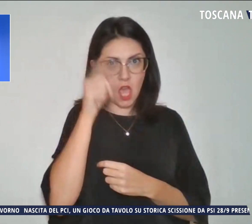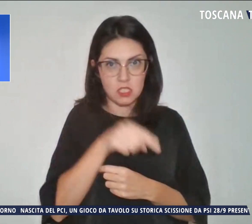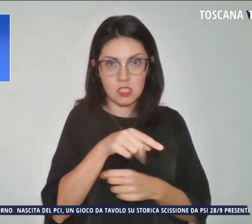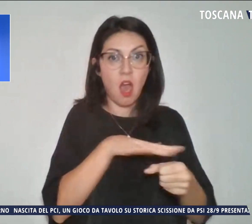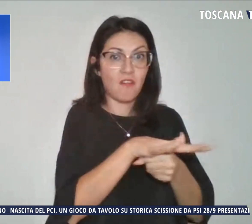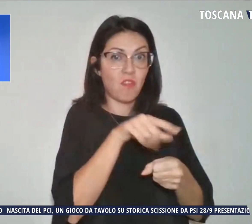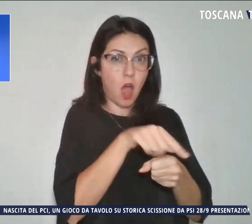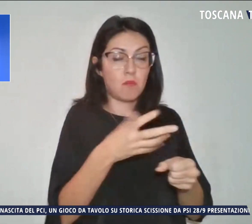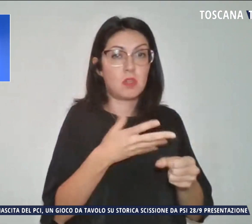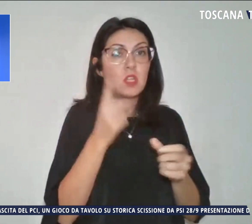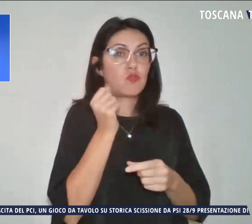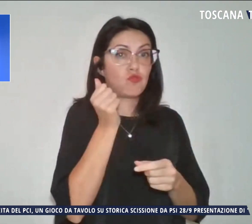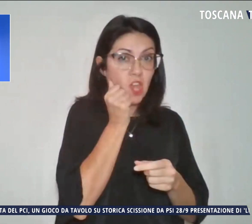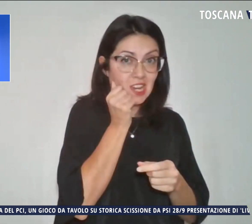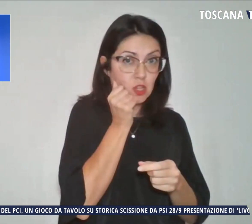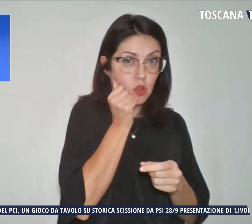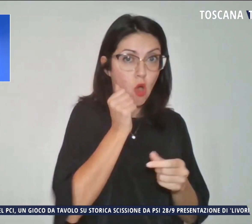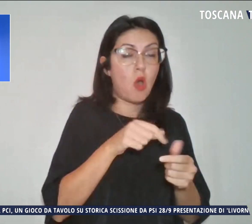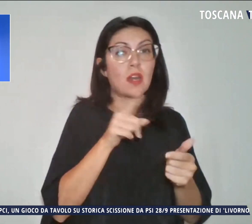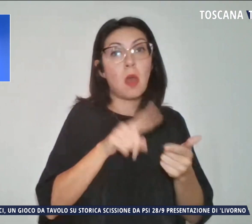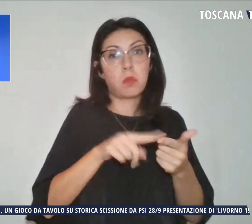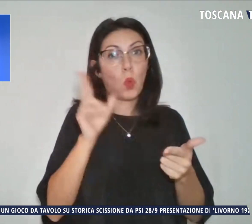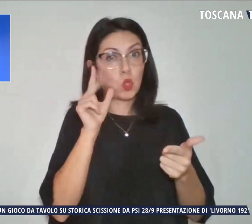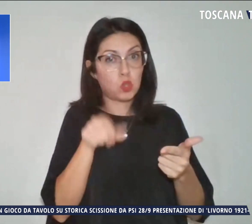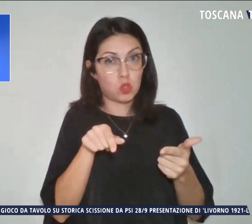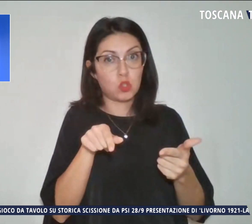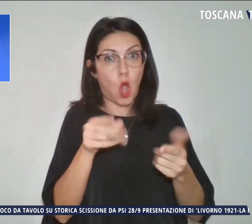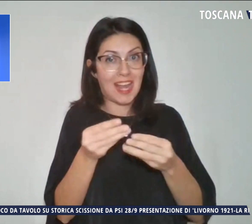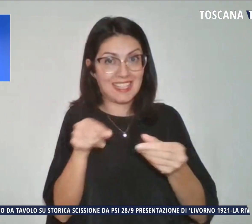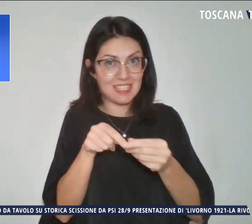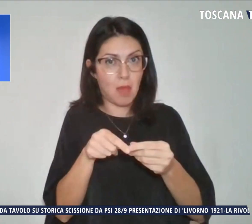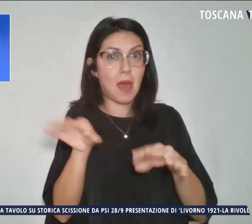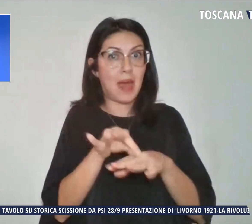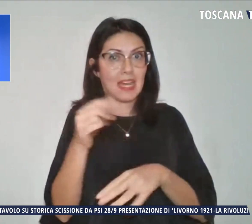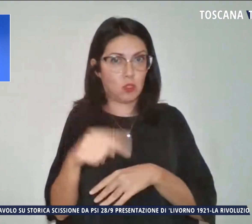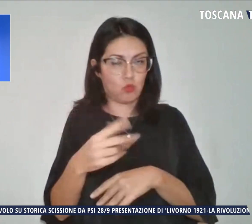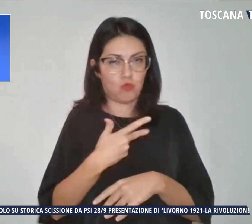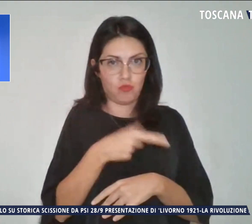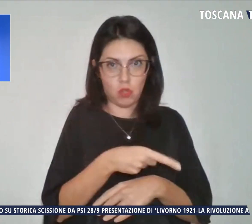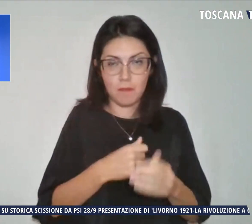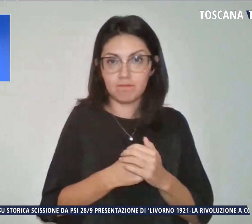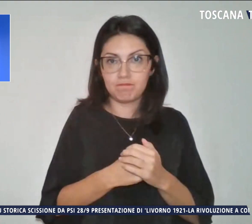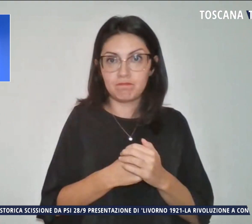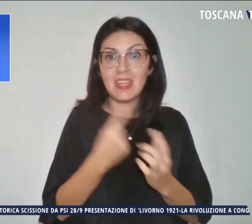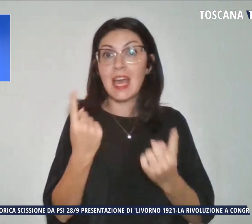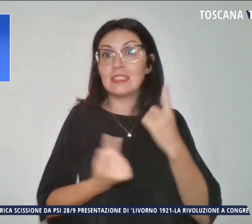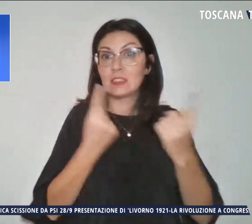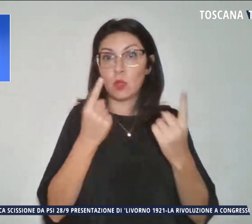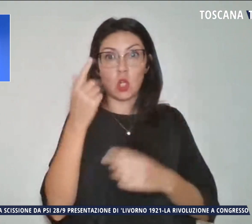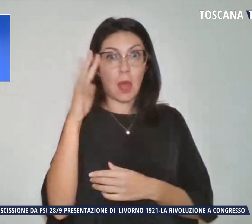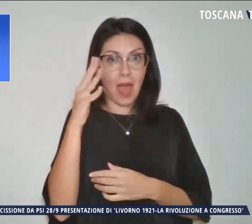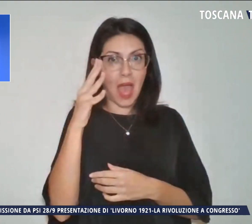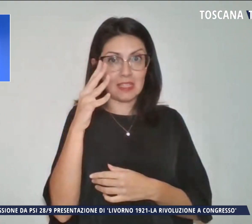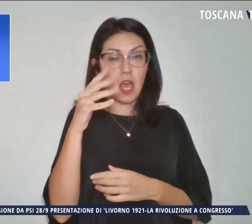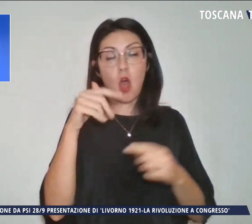genitori del bambino e dal marito della donna dispersa. Le condizioni meteo sono migliorate